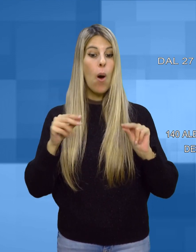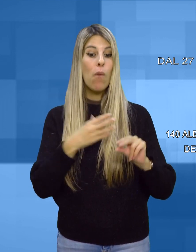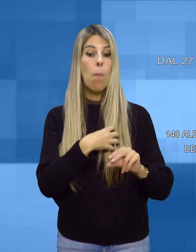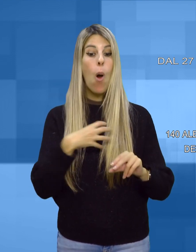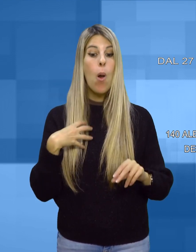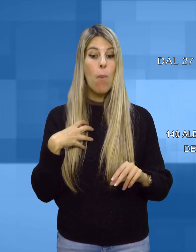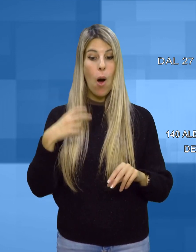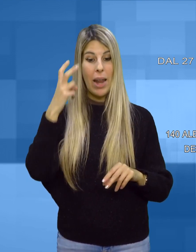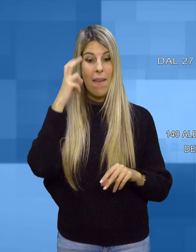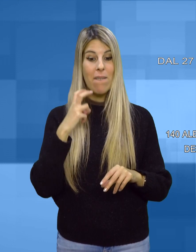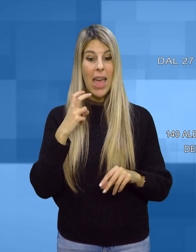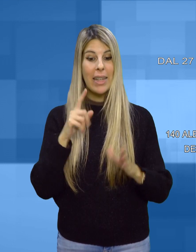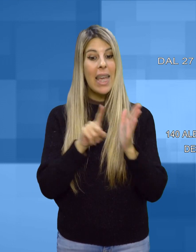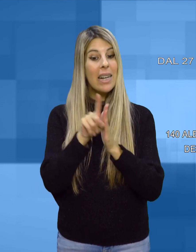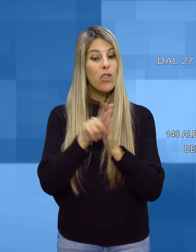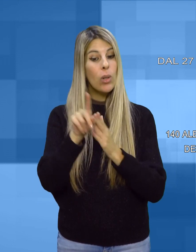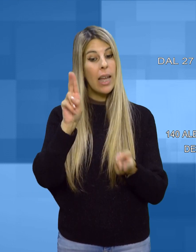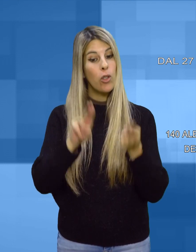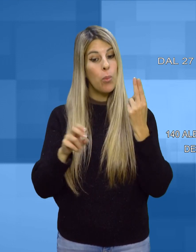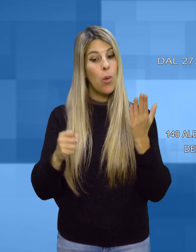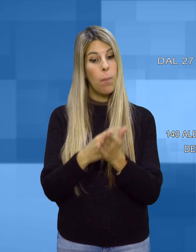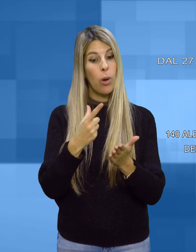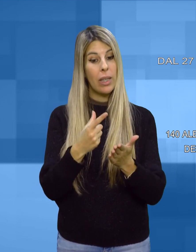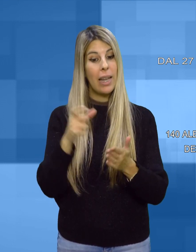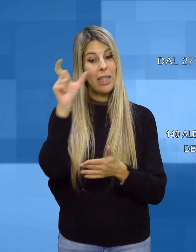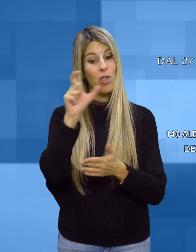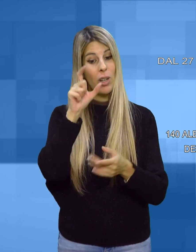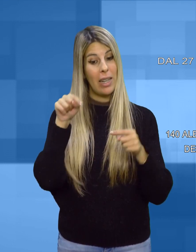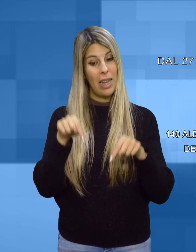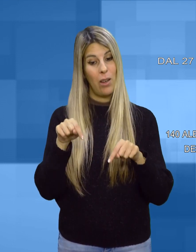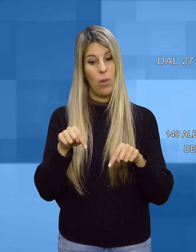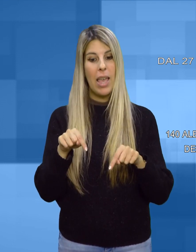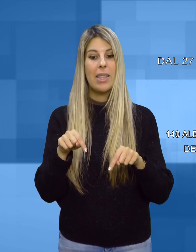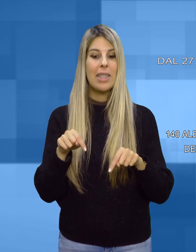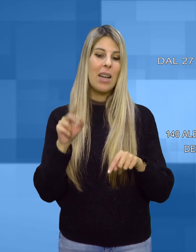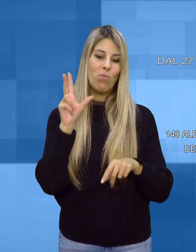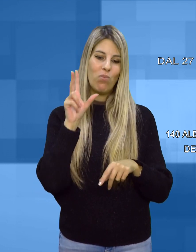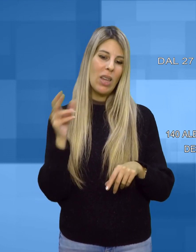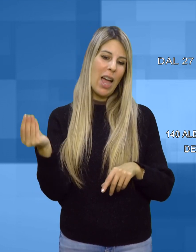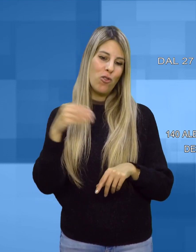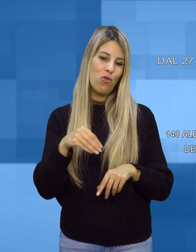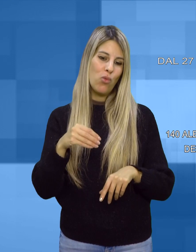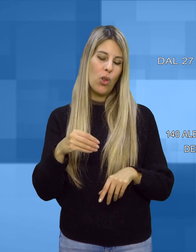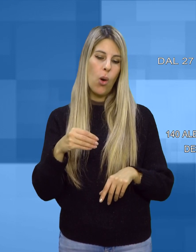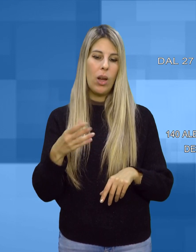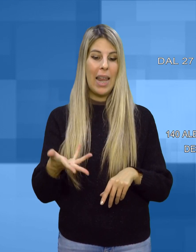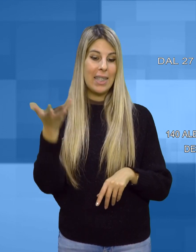è il risultato più importante di questa giornata ha aggiunto l'assessore all'ambiente Maria Bonaria